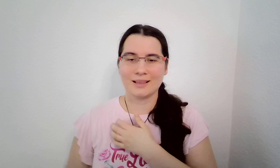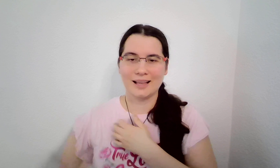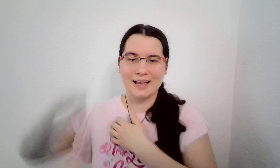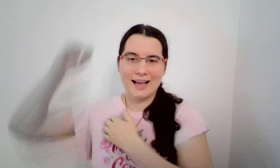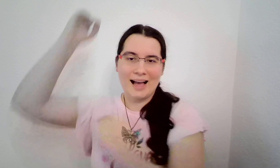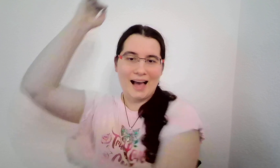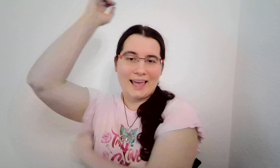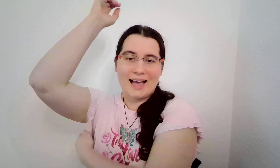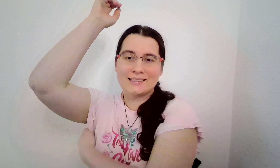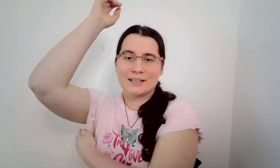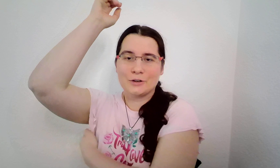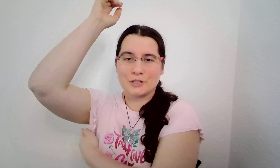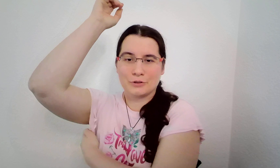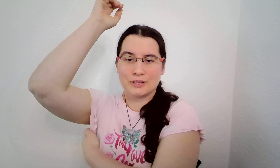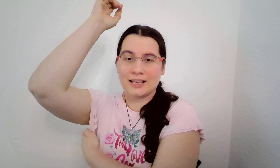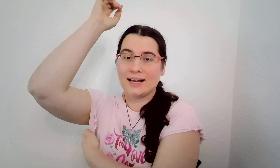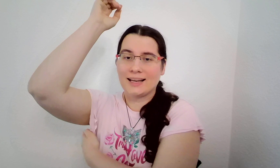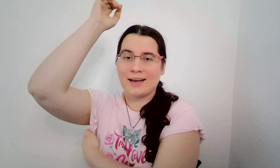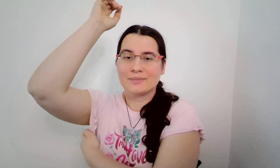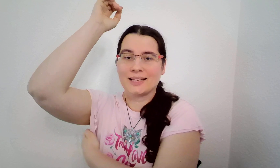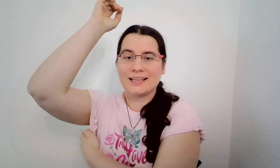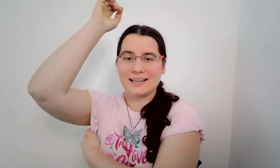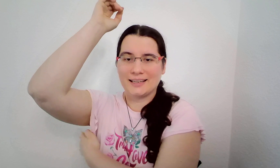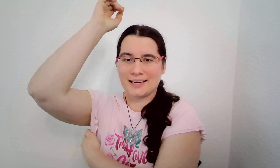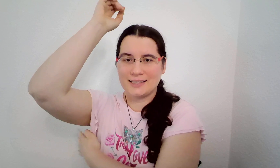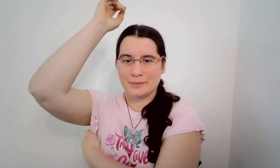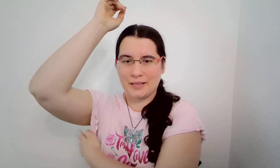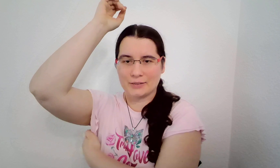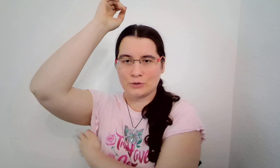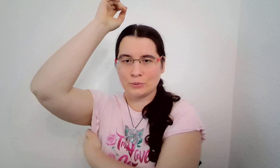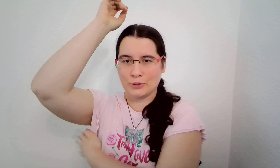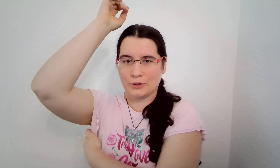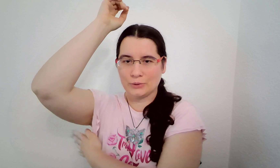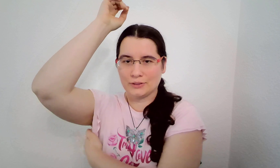A já celoživotně hledám ten jeden recept, jak zhubnout.